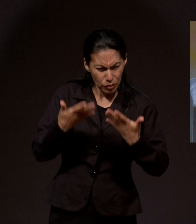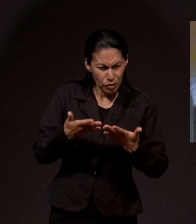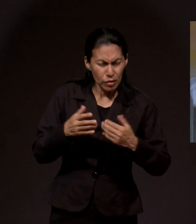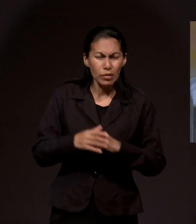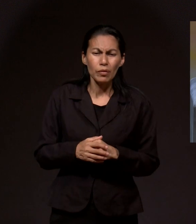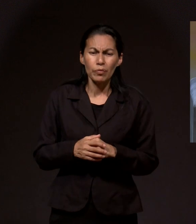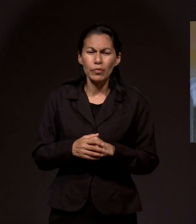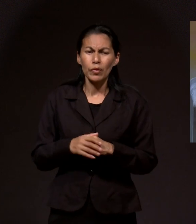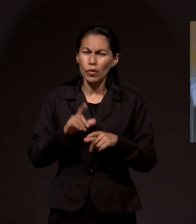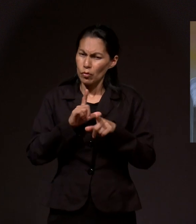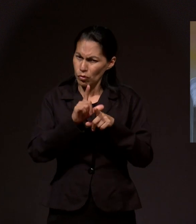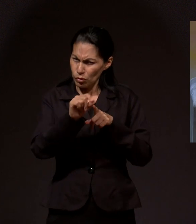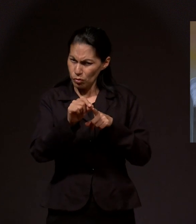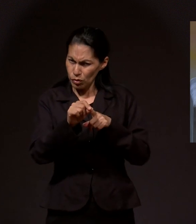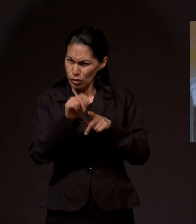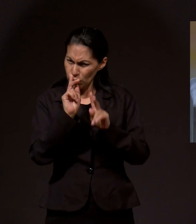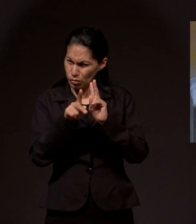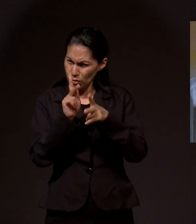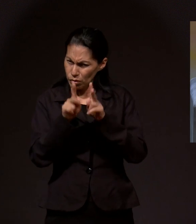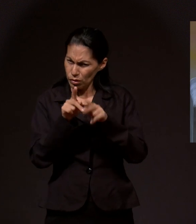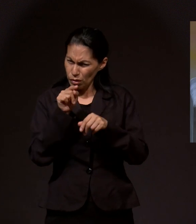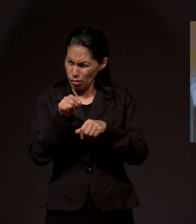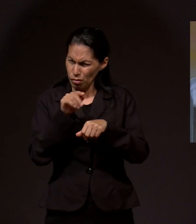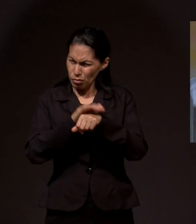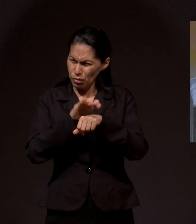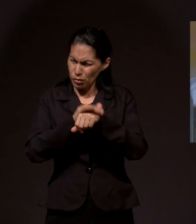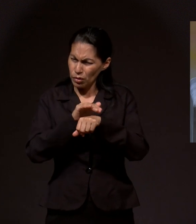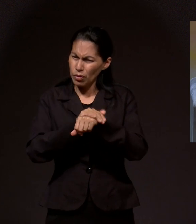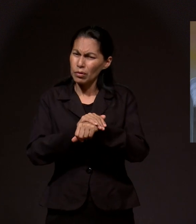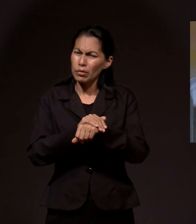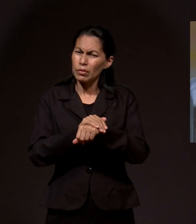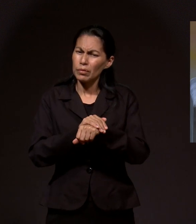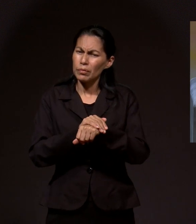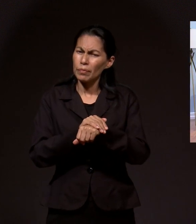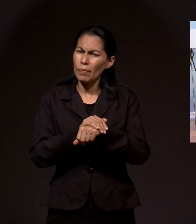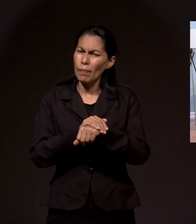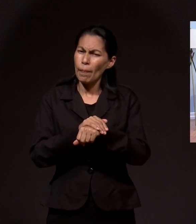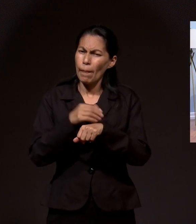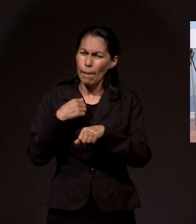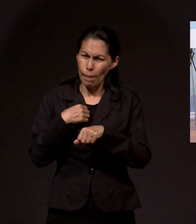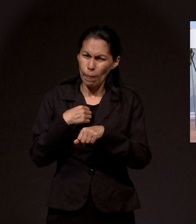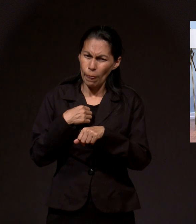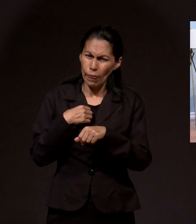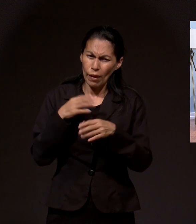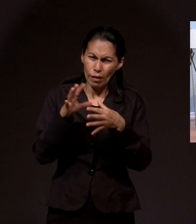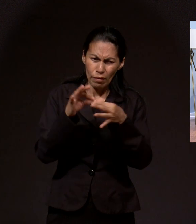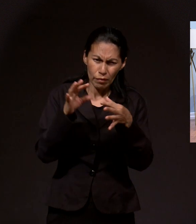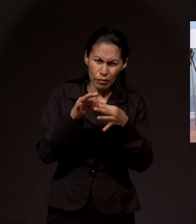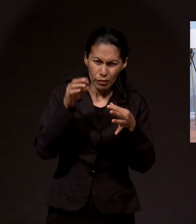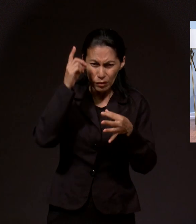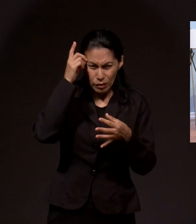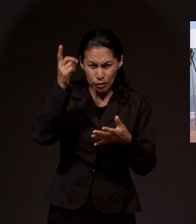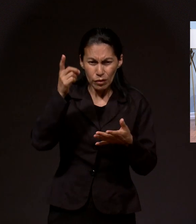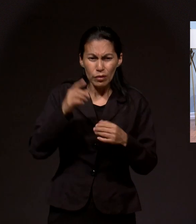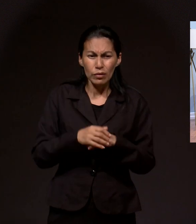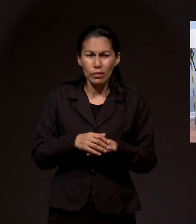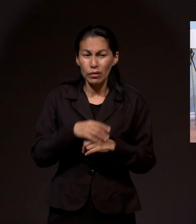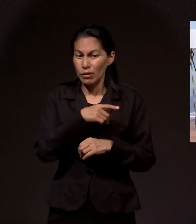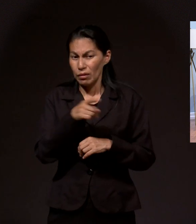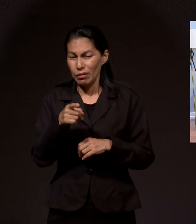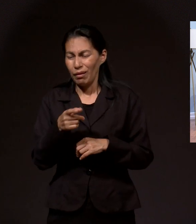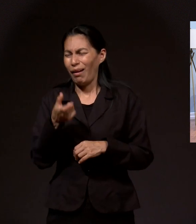en Dios. Y fuimos a platicar con Él y sus amigos estaban allí. Y empecé a hablarles de Dios.